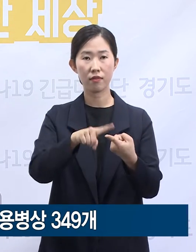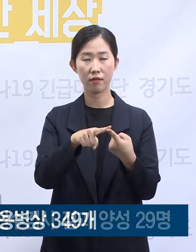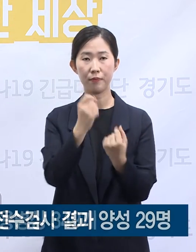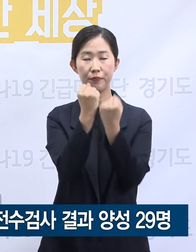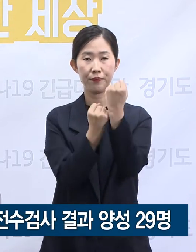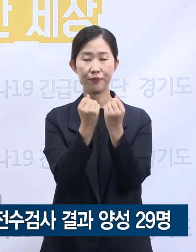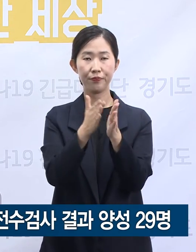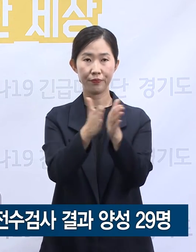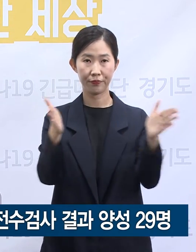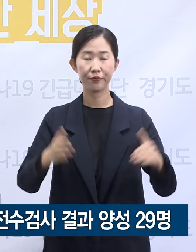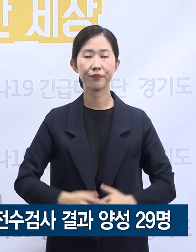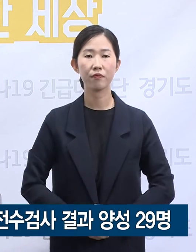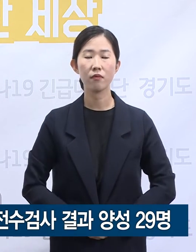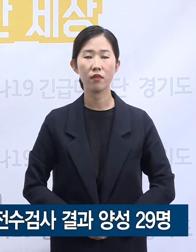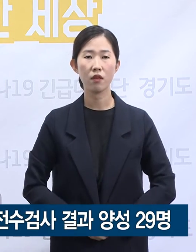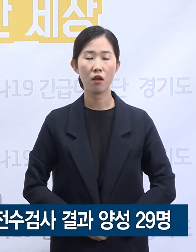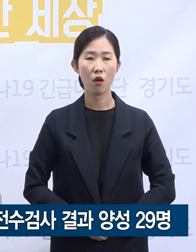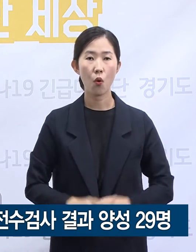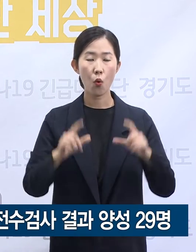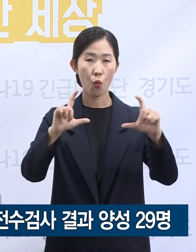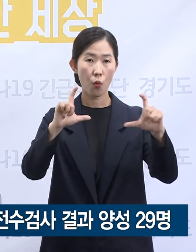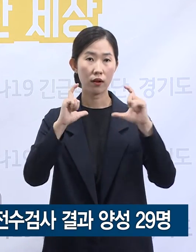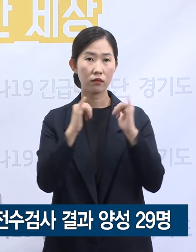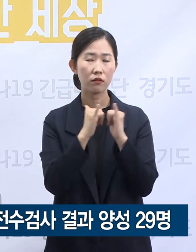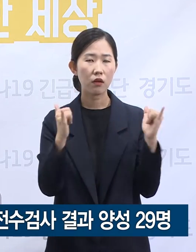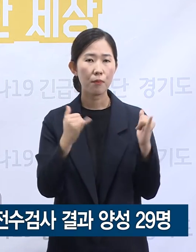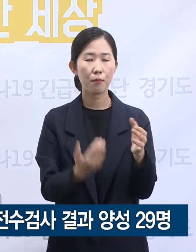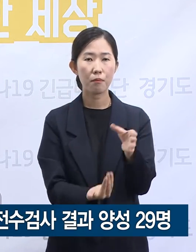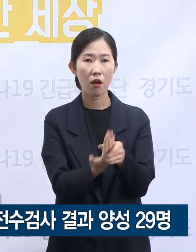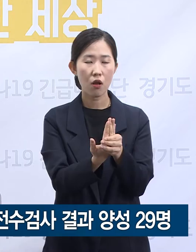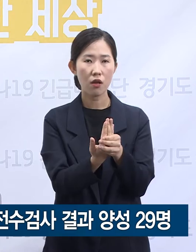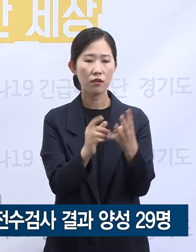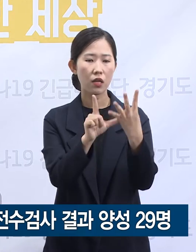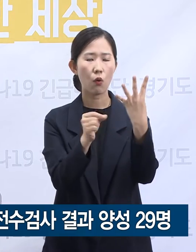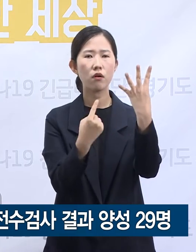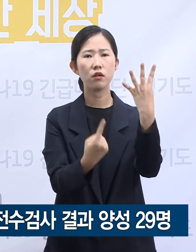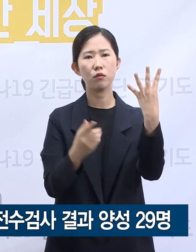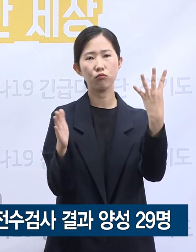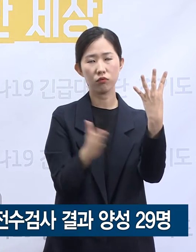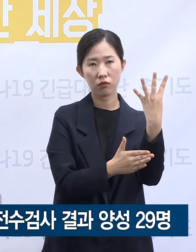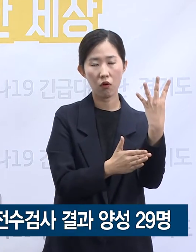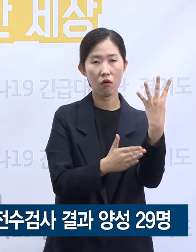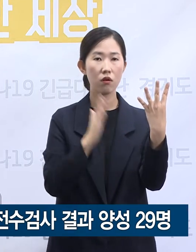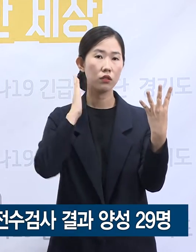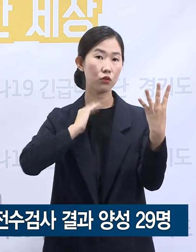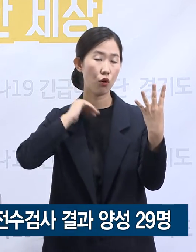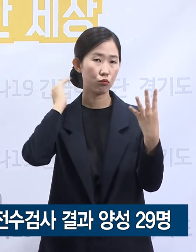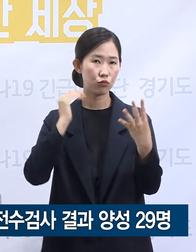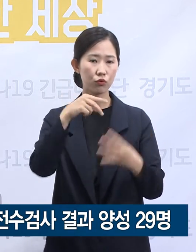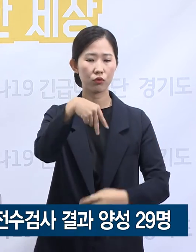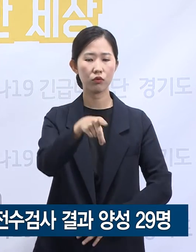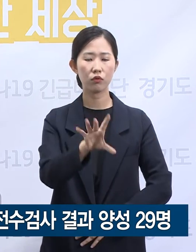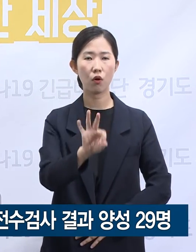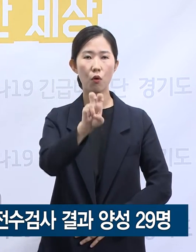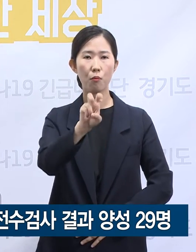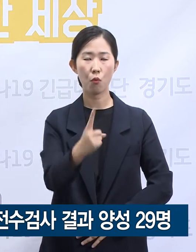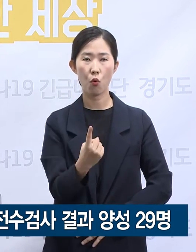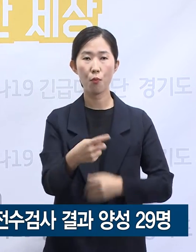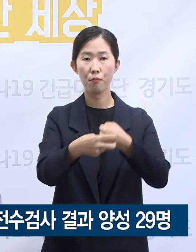확진자가 발생한 위정부 성모병원은 4월 1일부터 폐쇄 중이며 병원 의료진 및 입원 환자 등 2